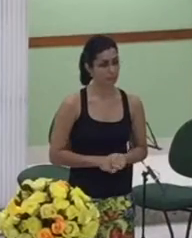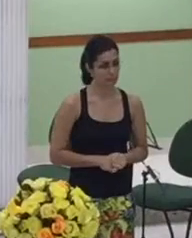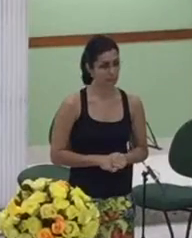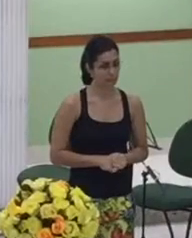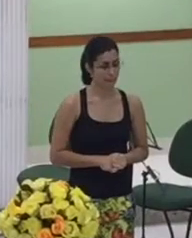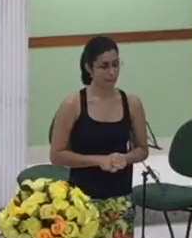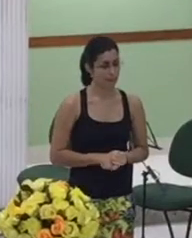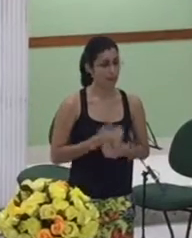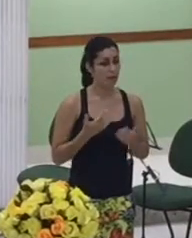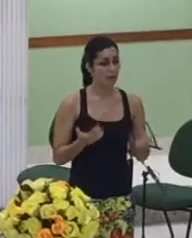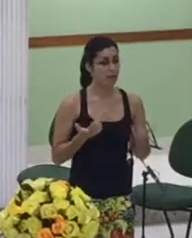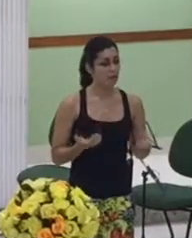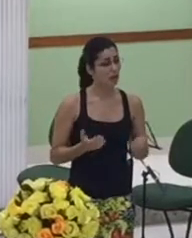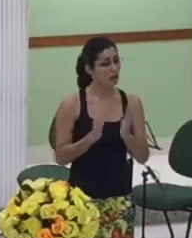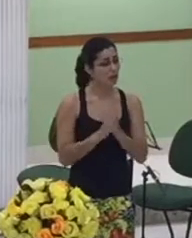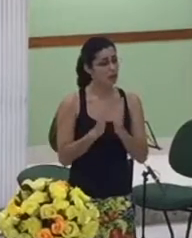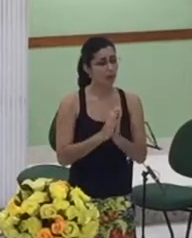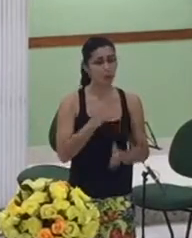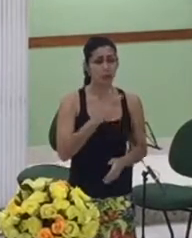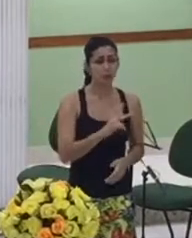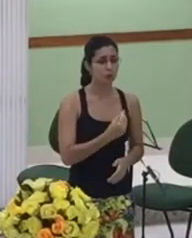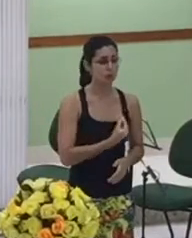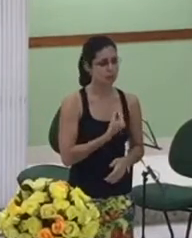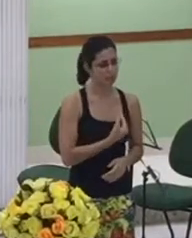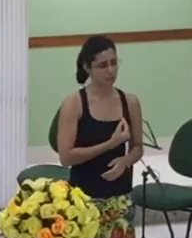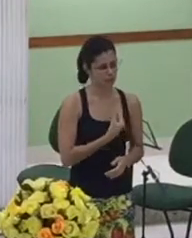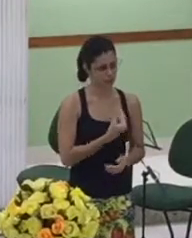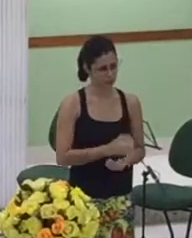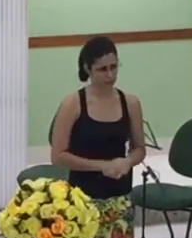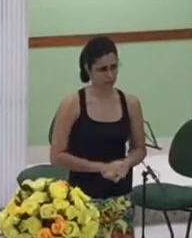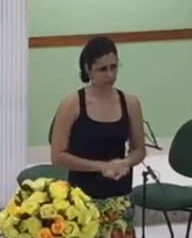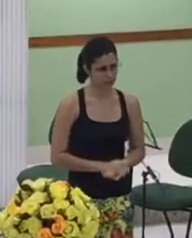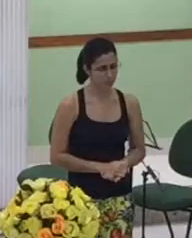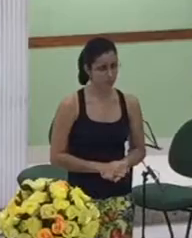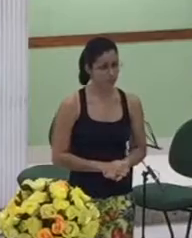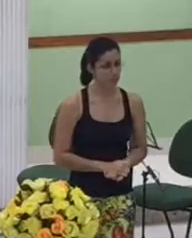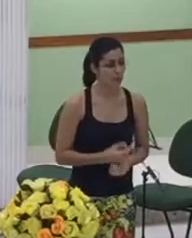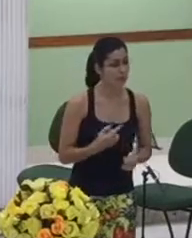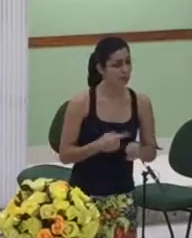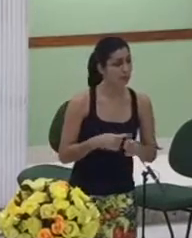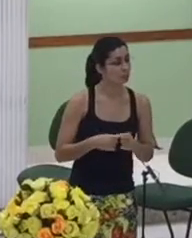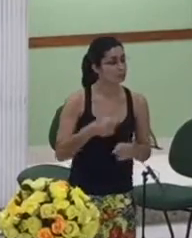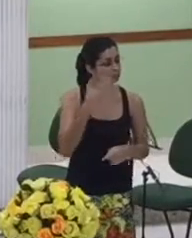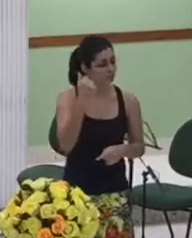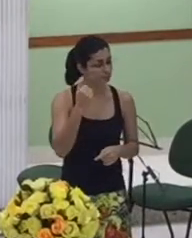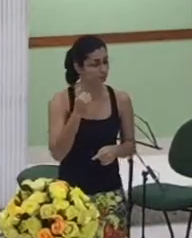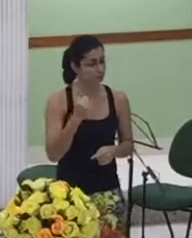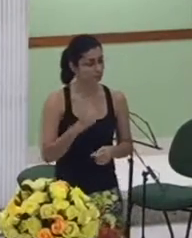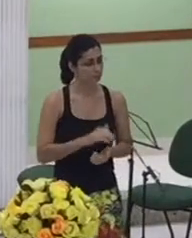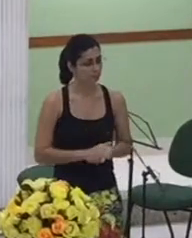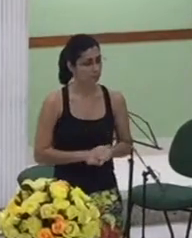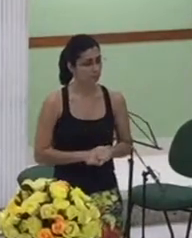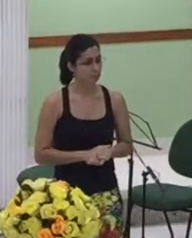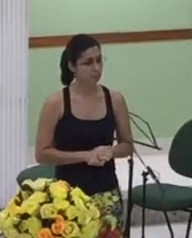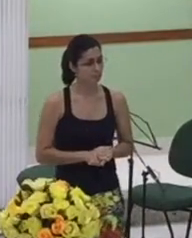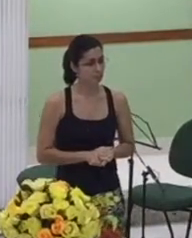colocar a vida de vocês em nome do senhor porque eu sei acredito eu sei